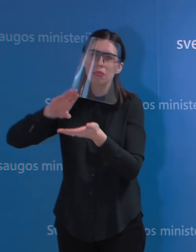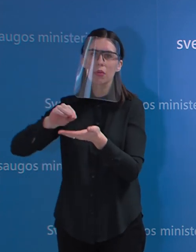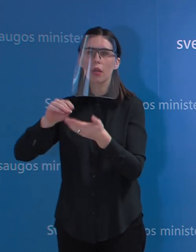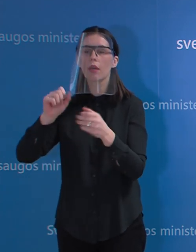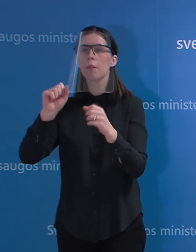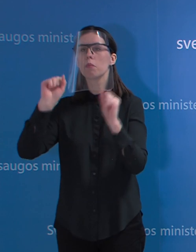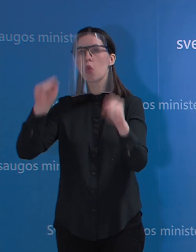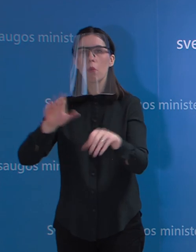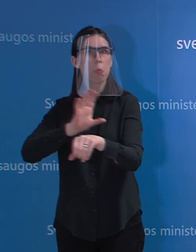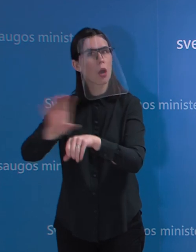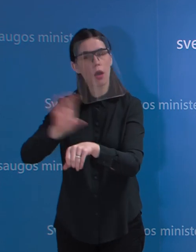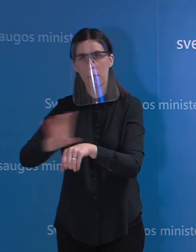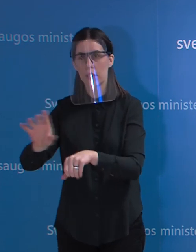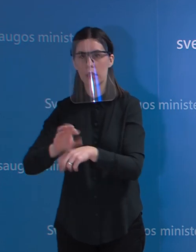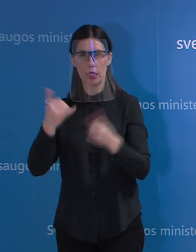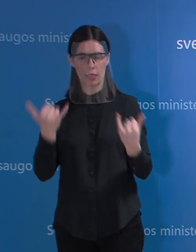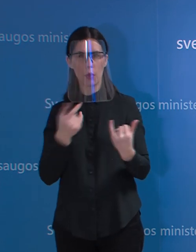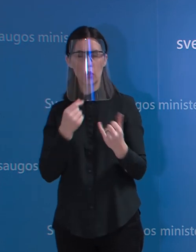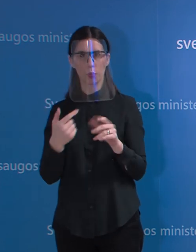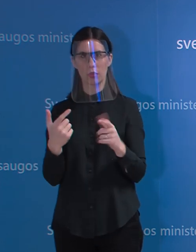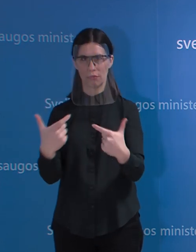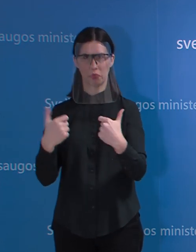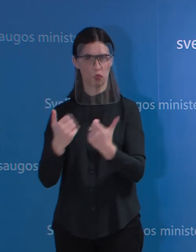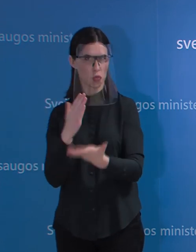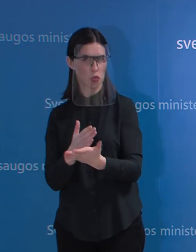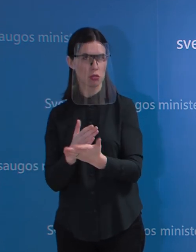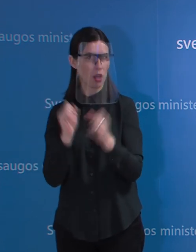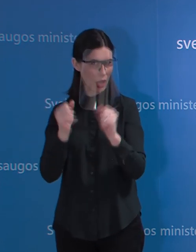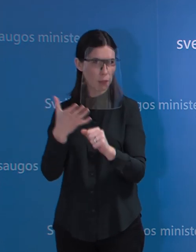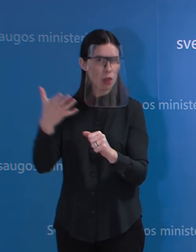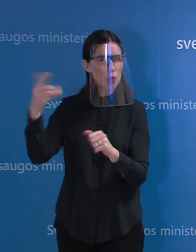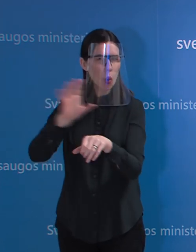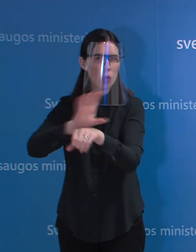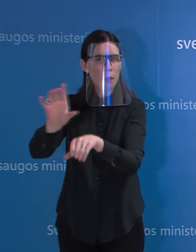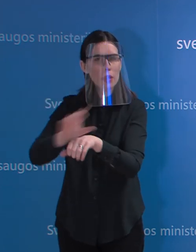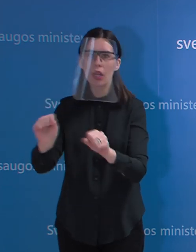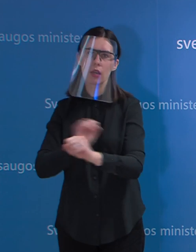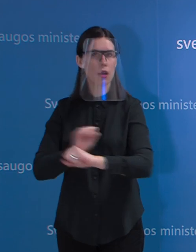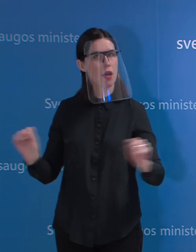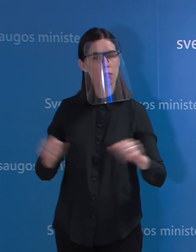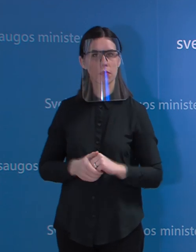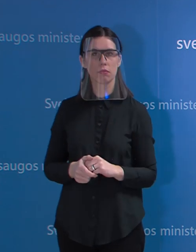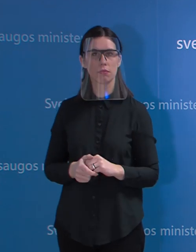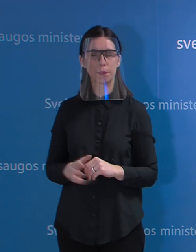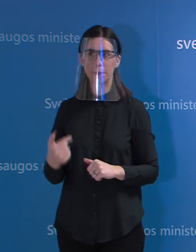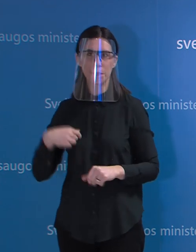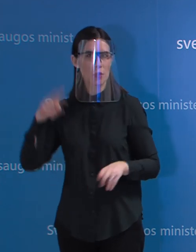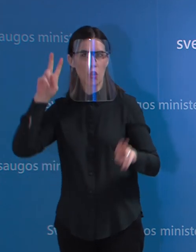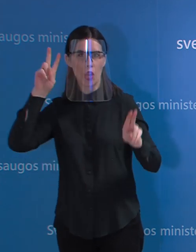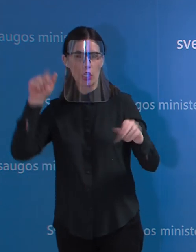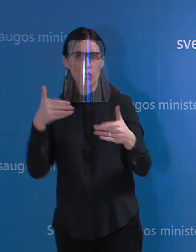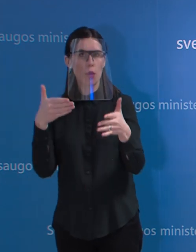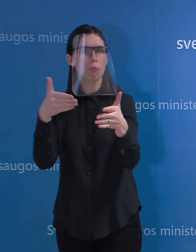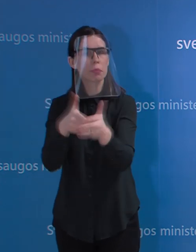galėtų pagaminti daugiau, nei gamina dabar? Nežinau, aš apie tokias ribas reikėtų pasitikslinti, bet kiek